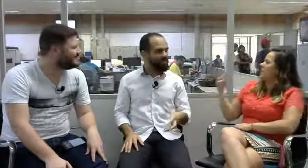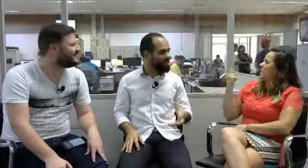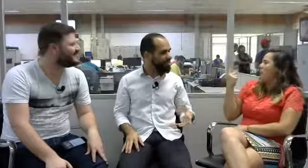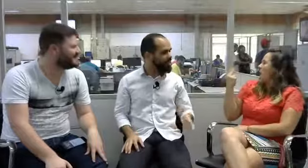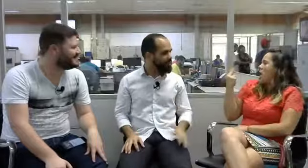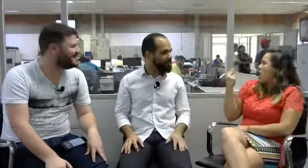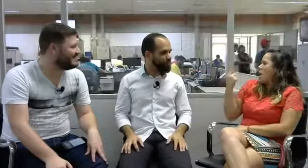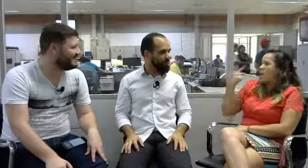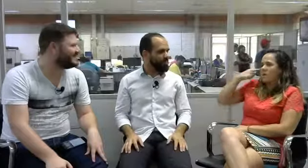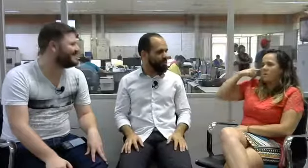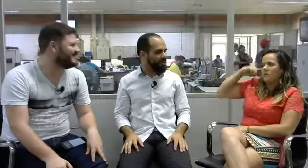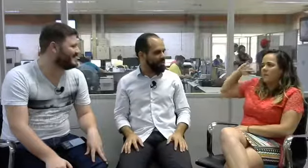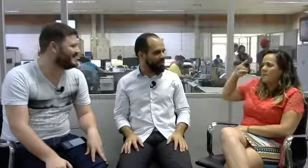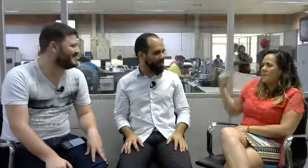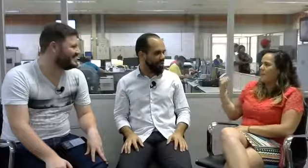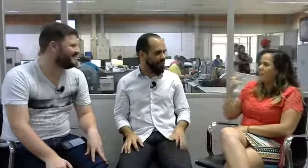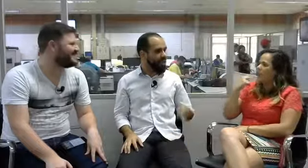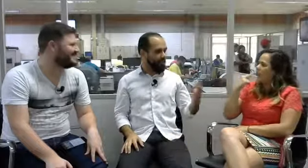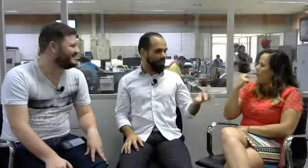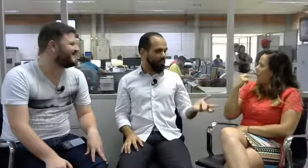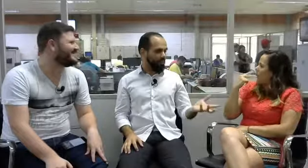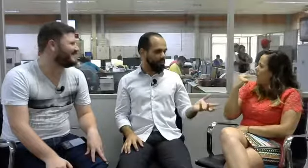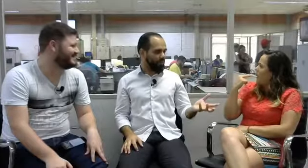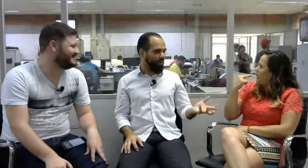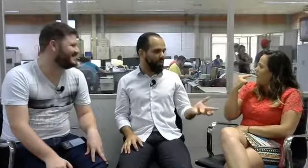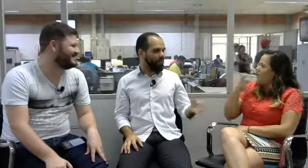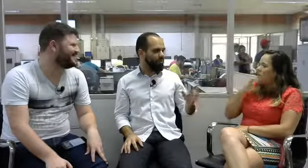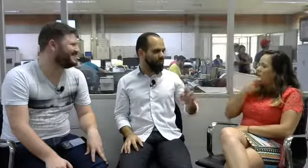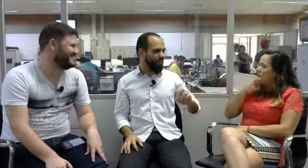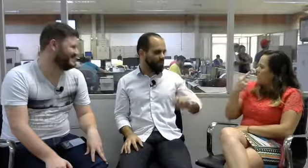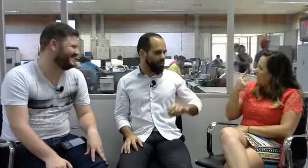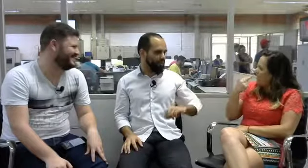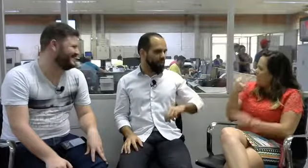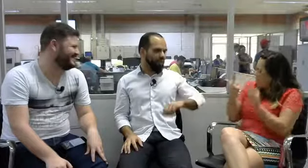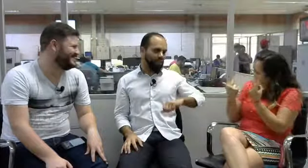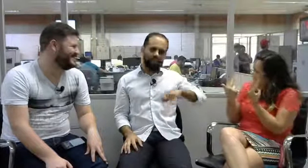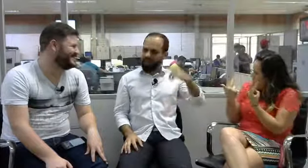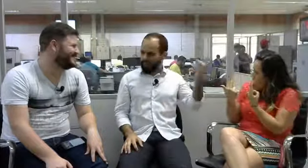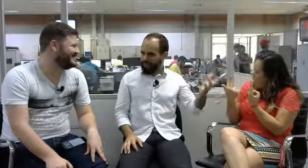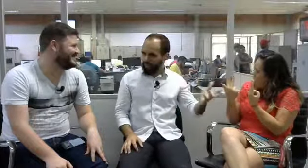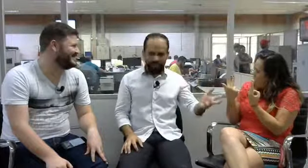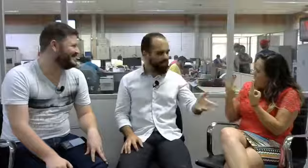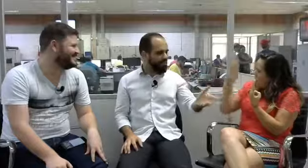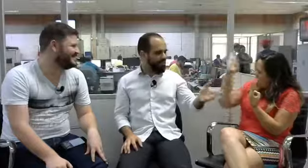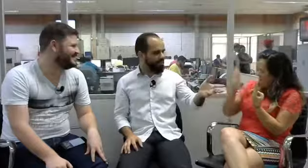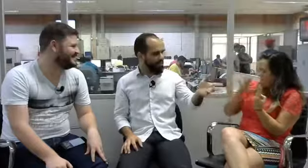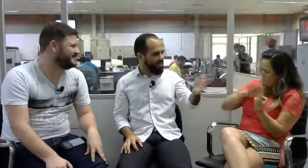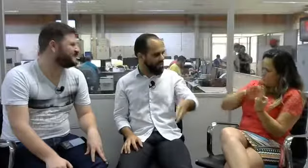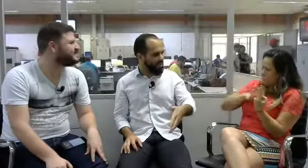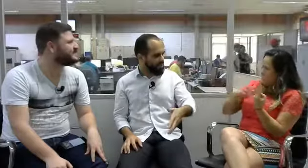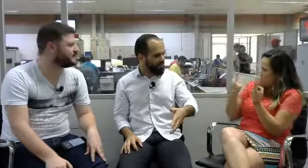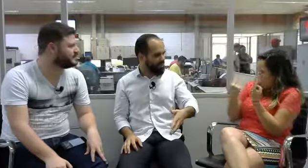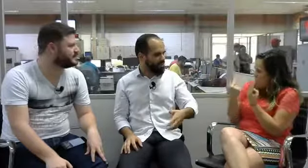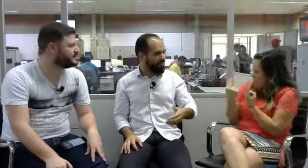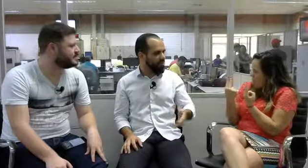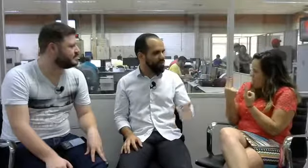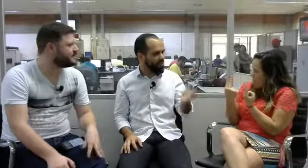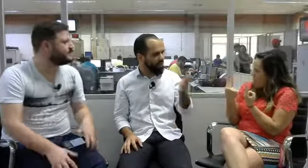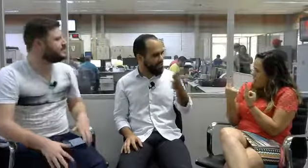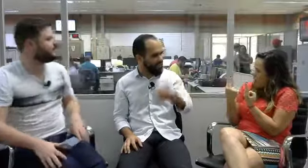possui sua própria língua de sinais. Por exemplo, no Japão, nós temos a língua japonesa e aqui no Brasil a gente tem a língua